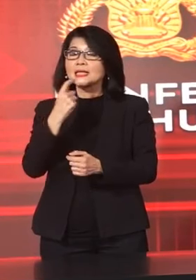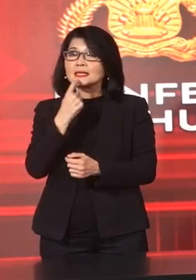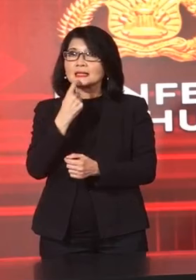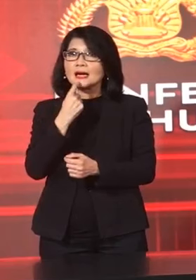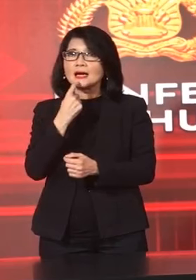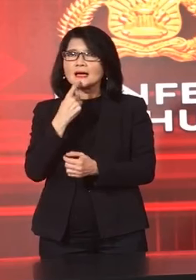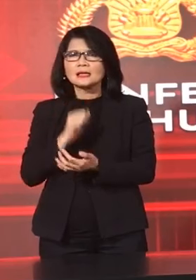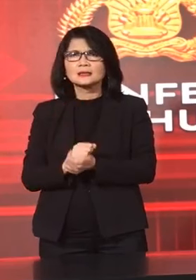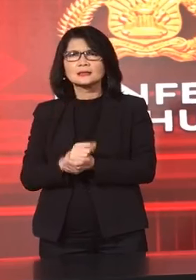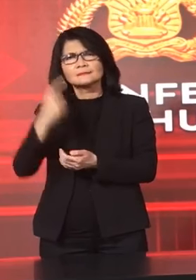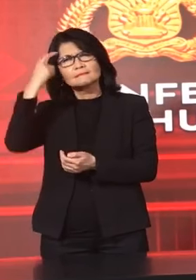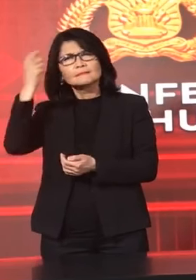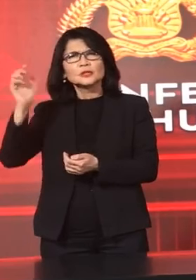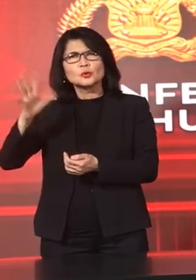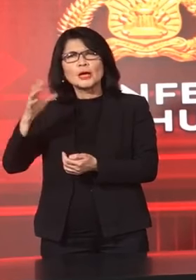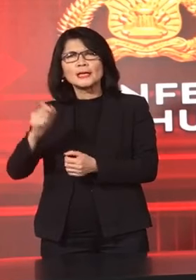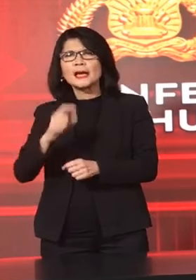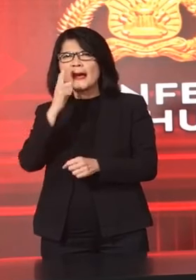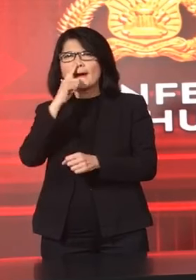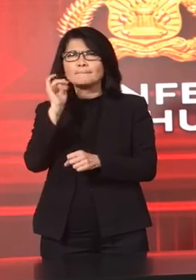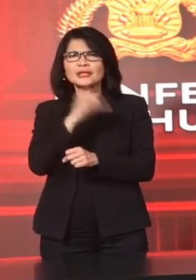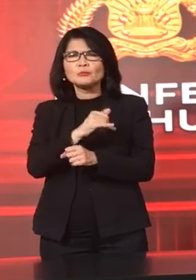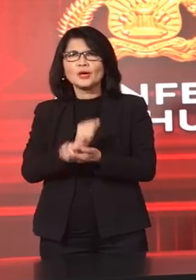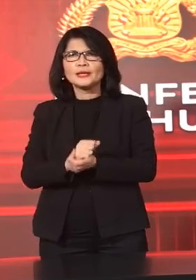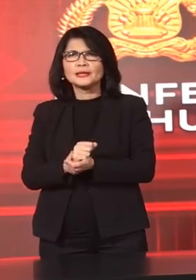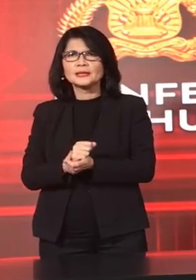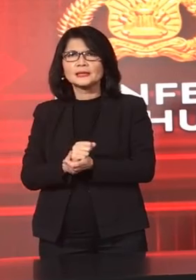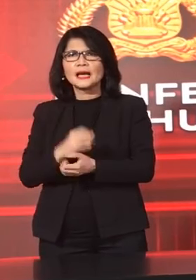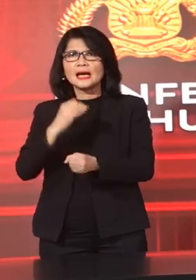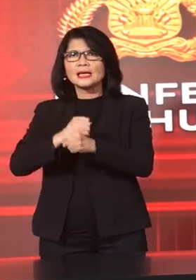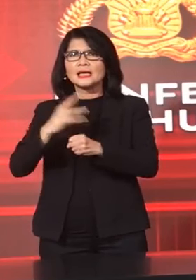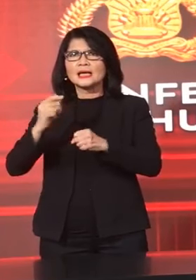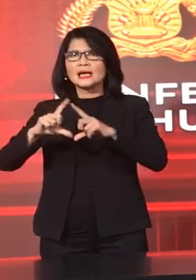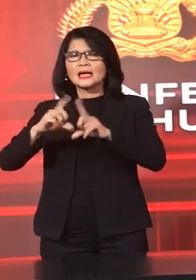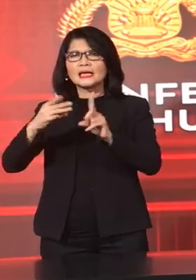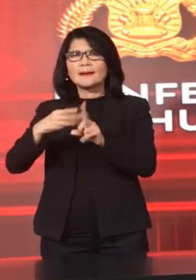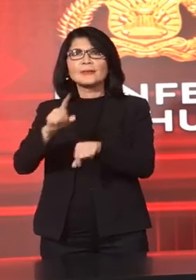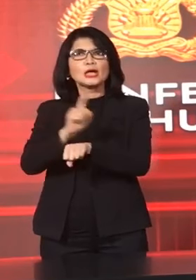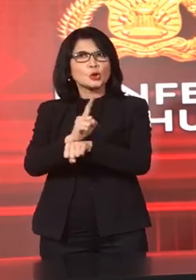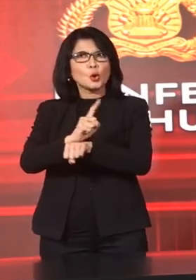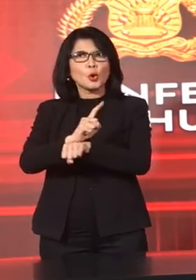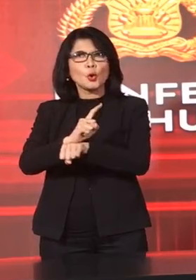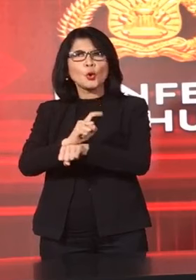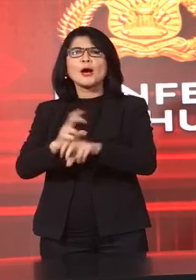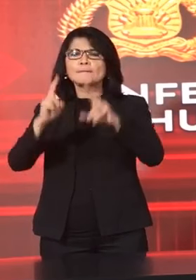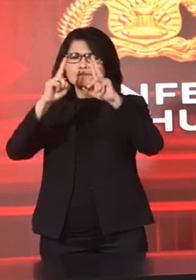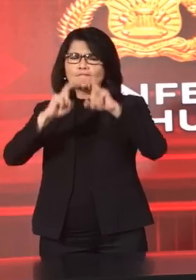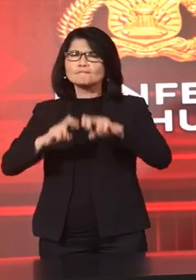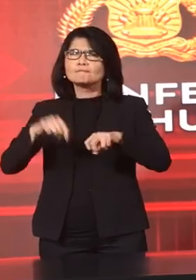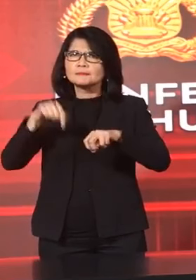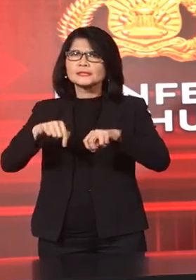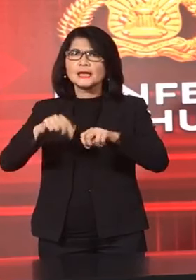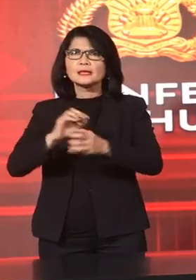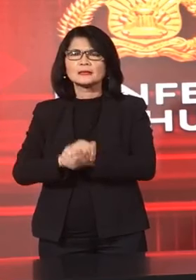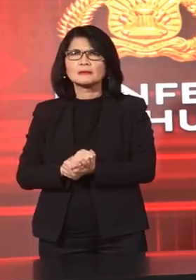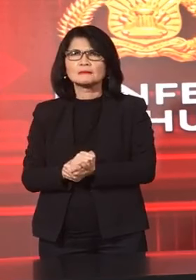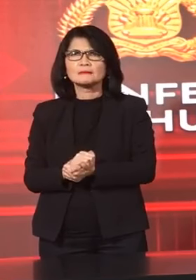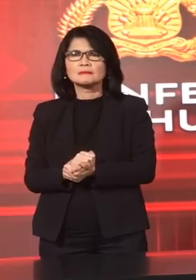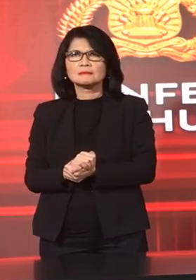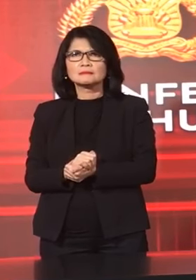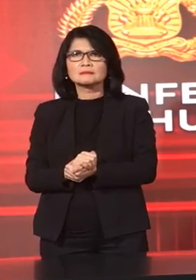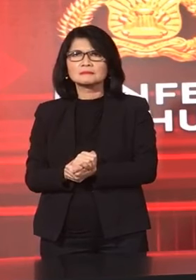Dengan Dugaan Penipuan Grab Toko Penyidik Masih Mendalami Dan